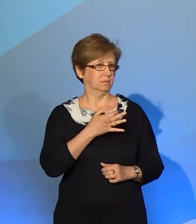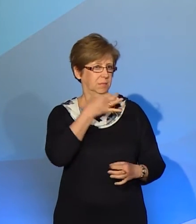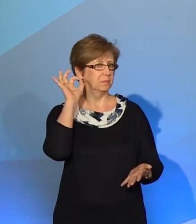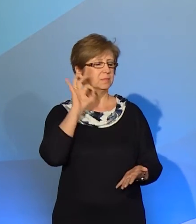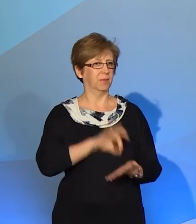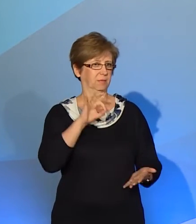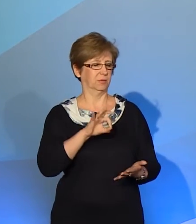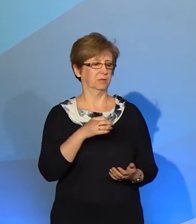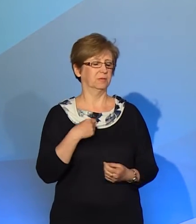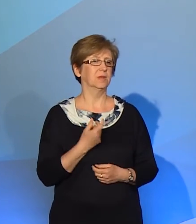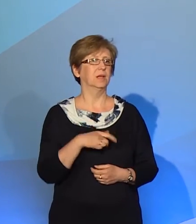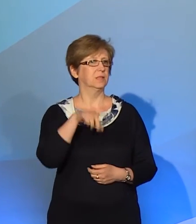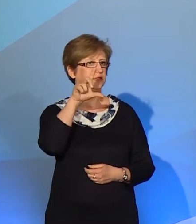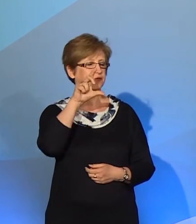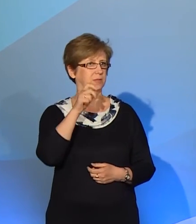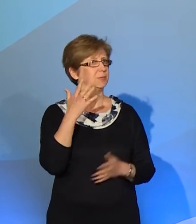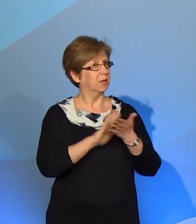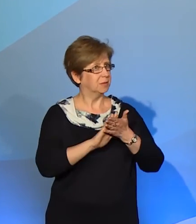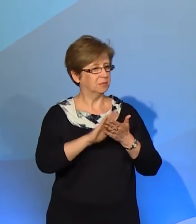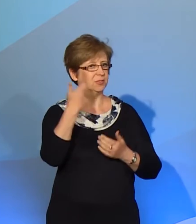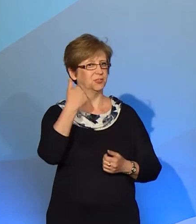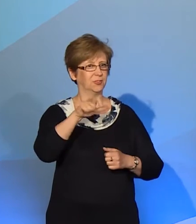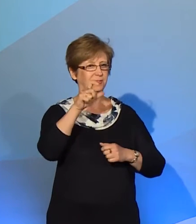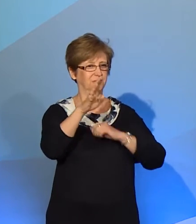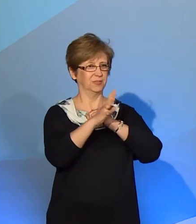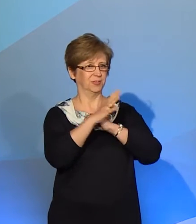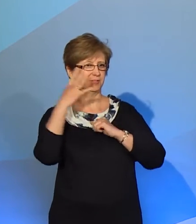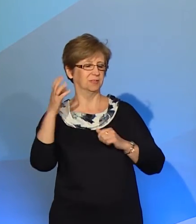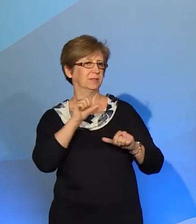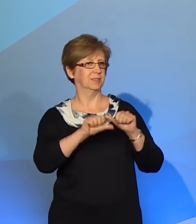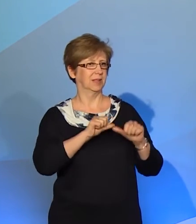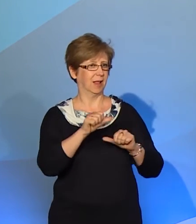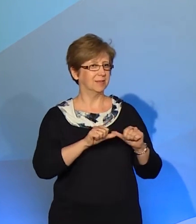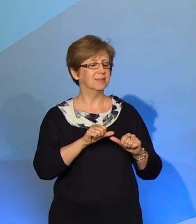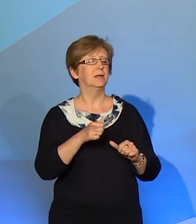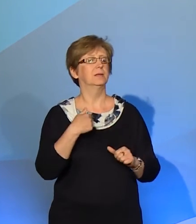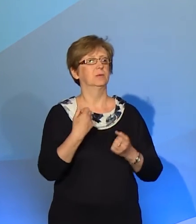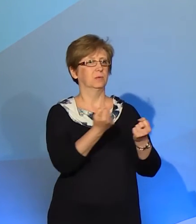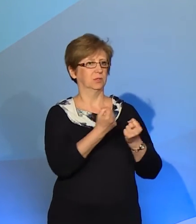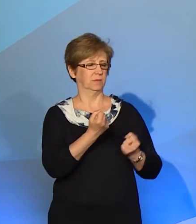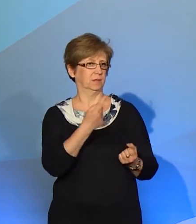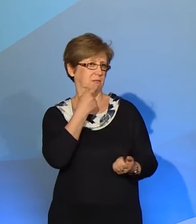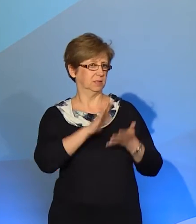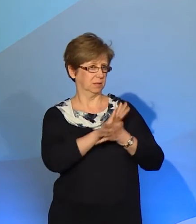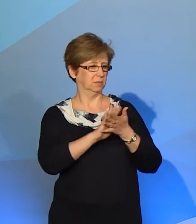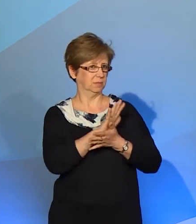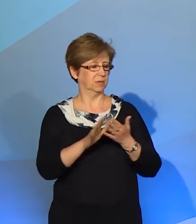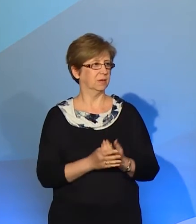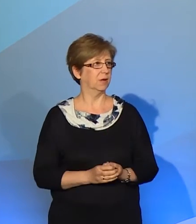lat, przepraszam, 199 lat w Polsce posługiwano się językiem migowym. Co bardzo